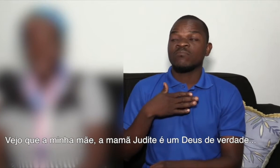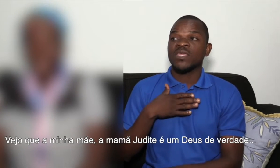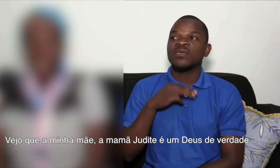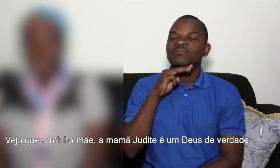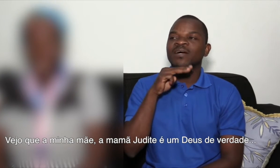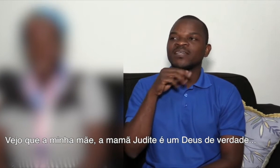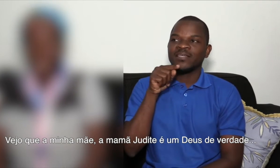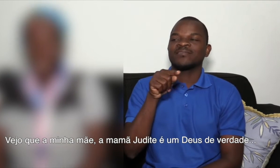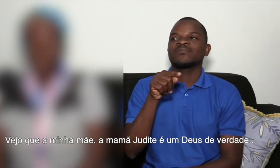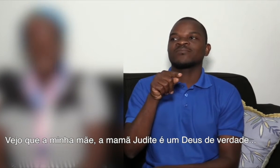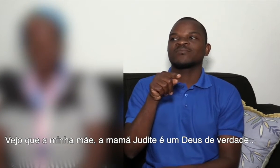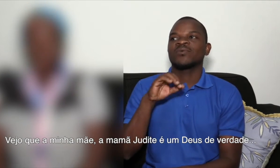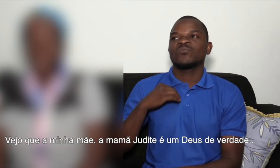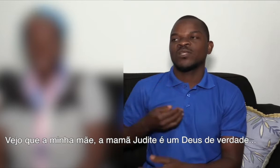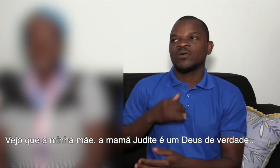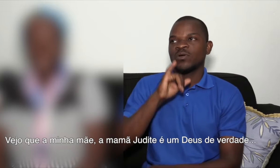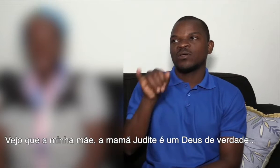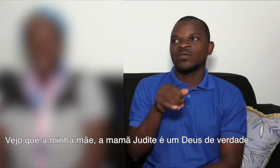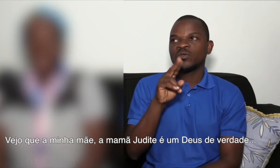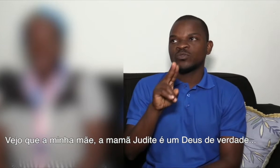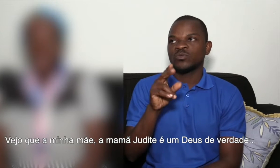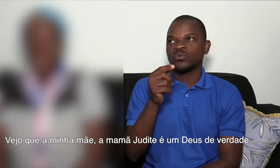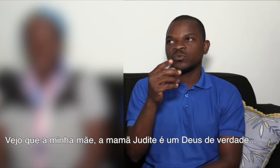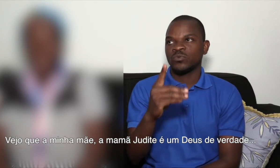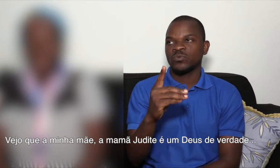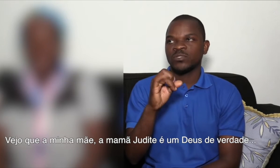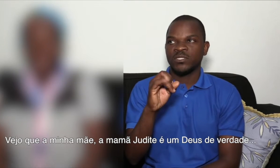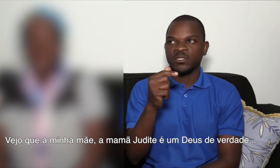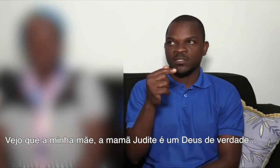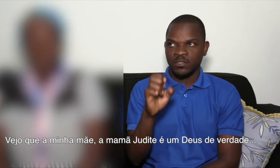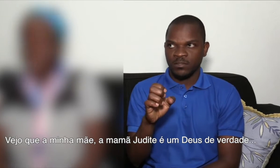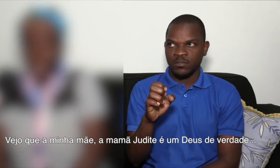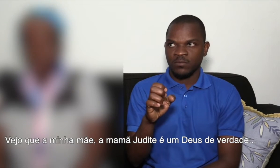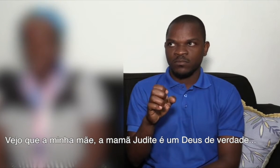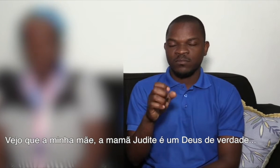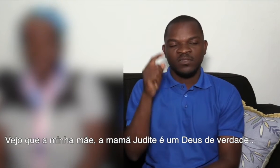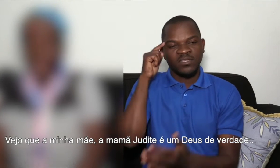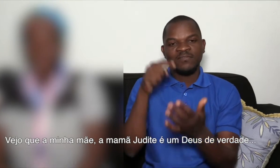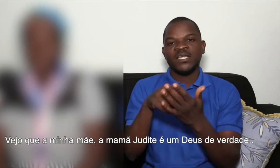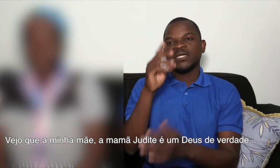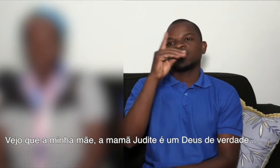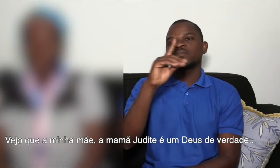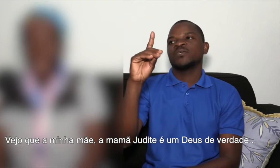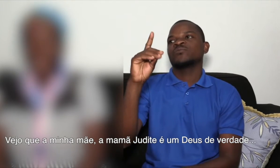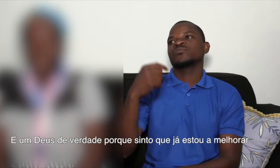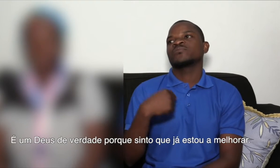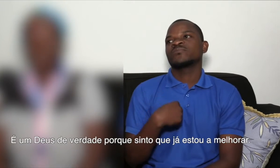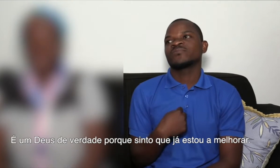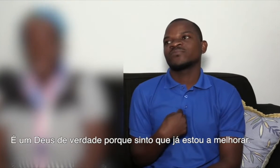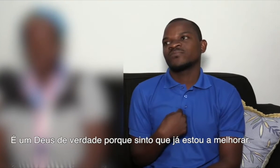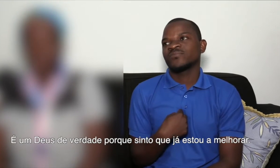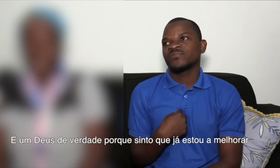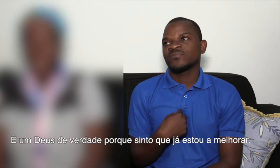Judite, eu já estou a ver que é meu Deus de verdade. É